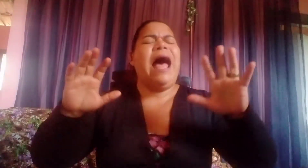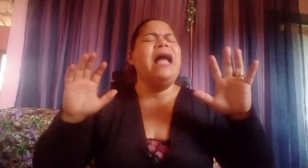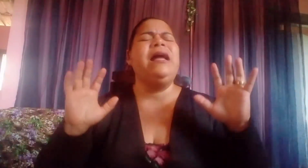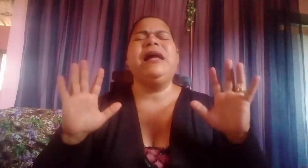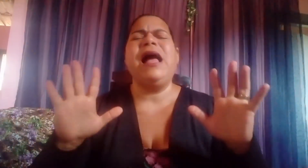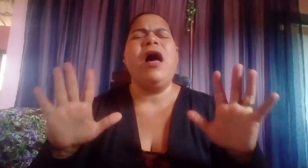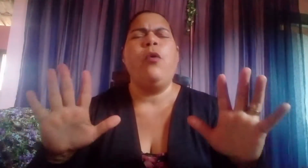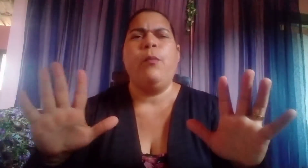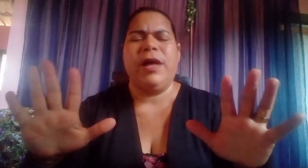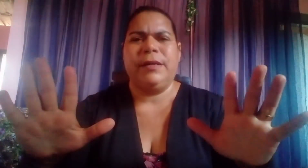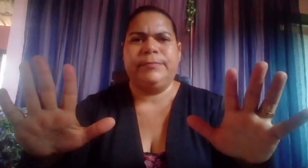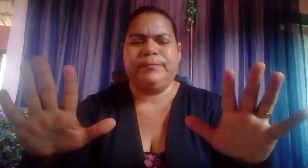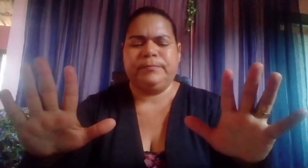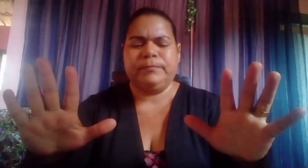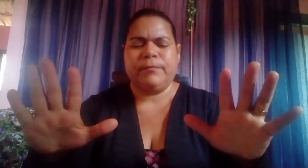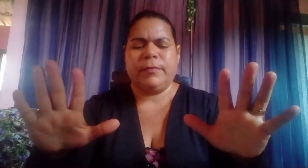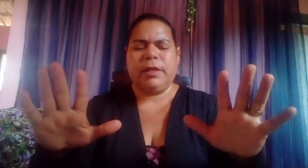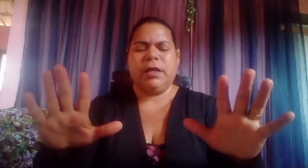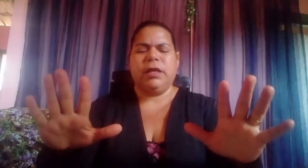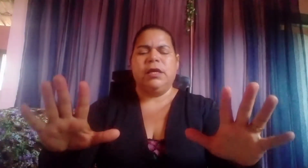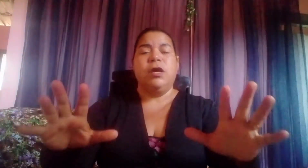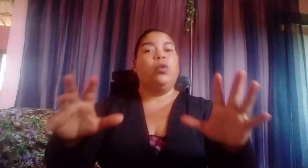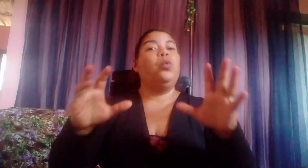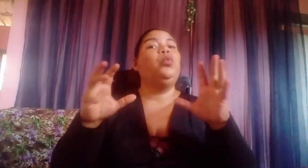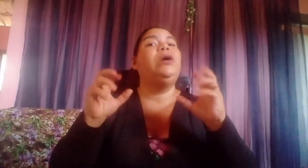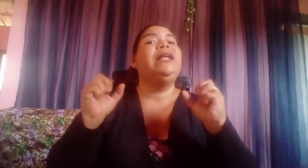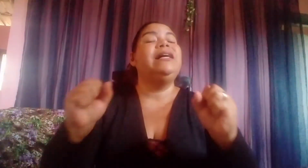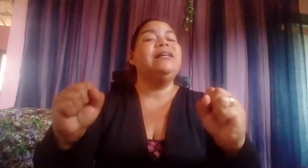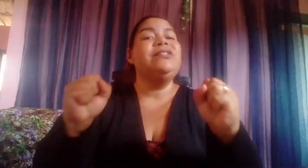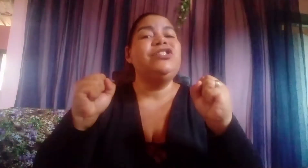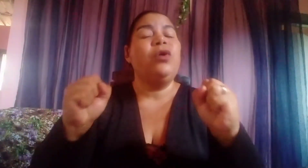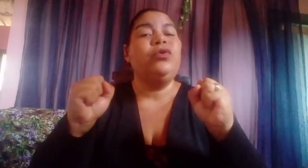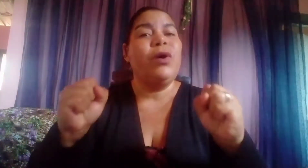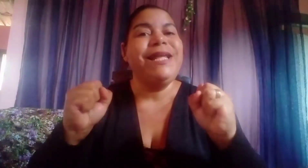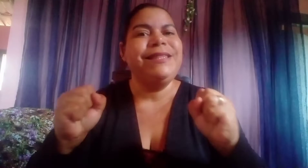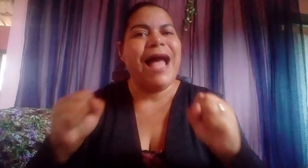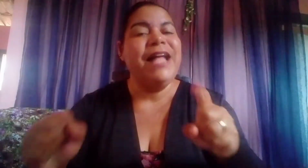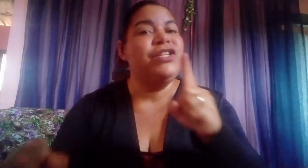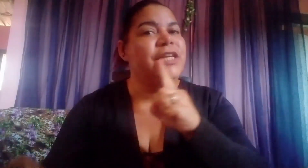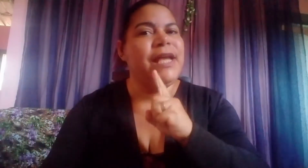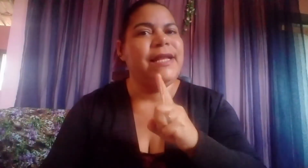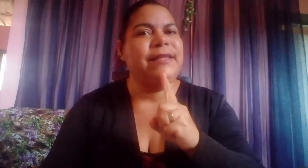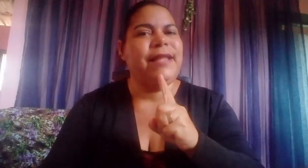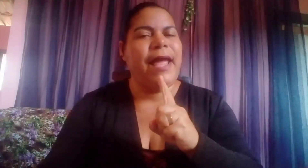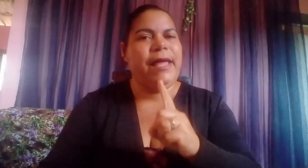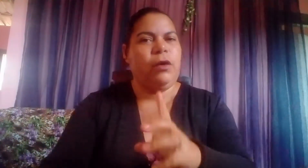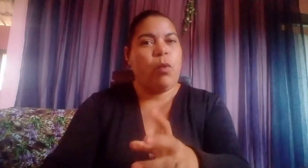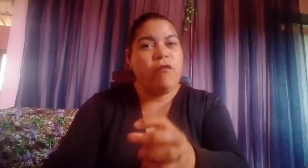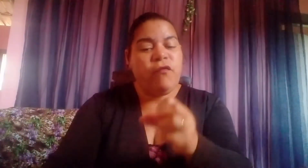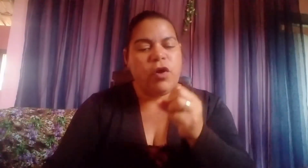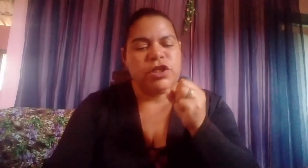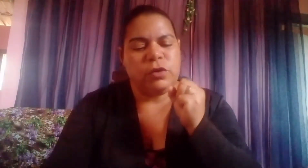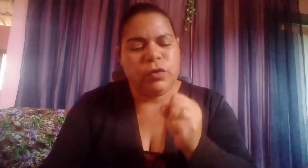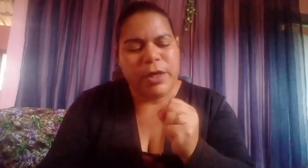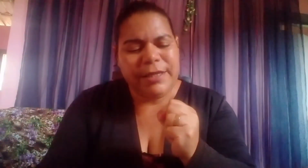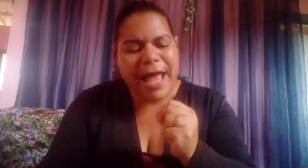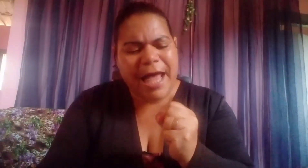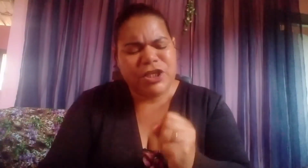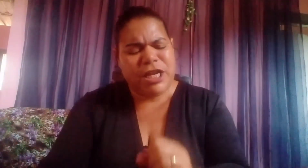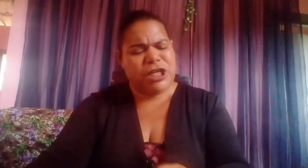acalma-se, com grande autoridade que Ele tem, com a voz de autoridade. Ele